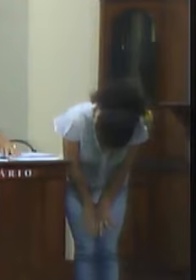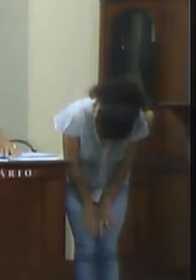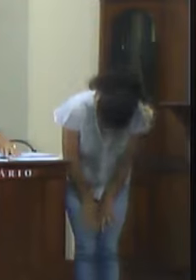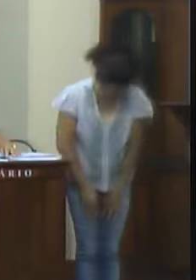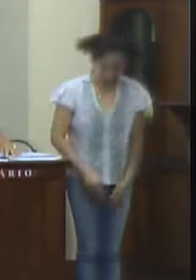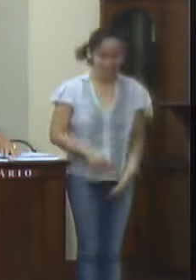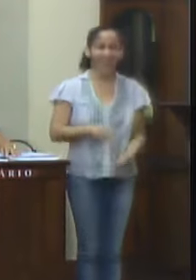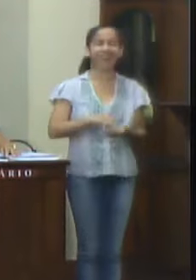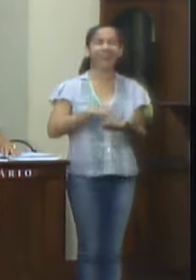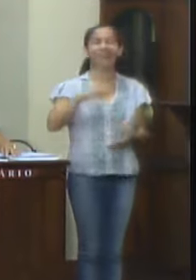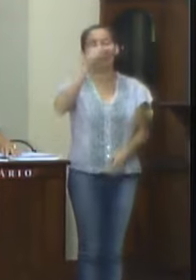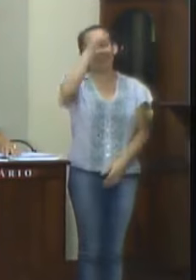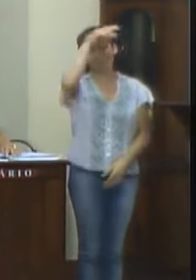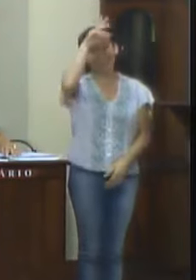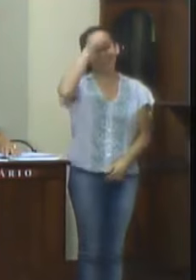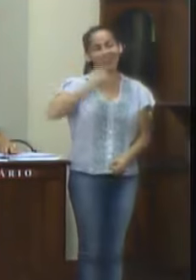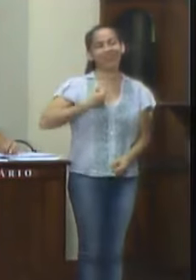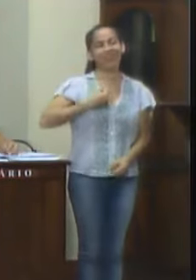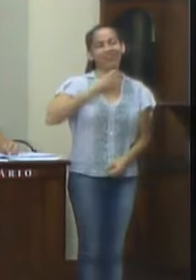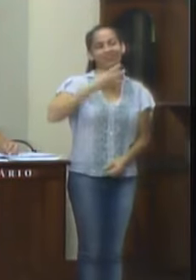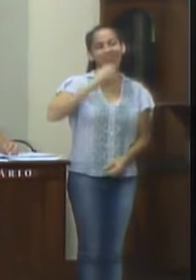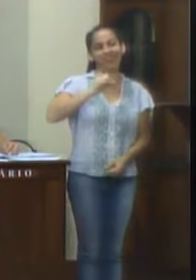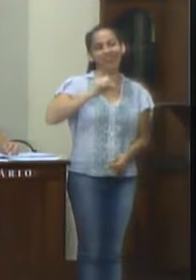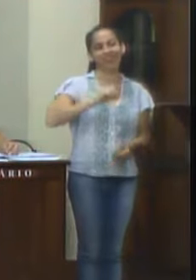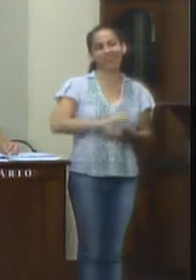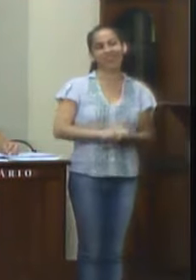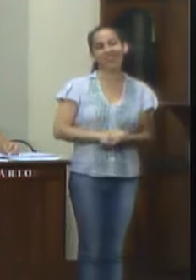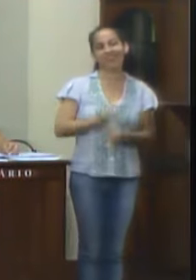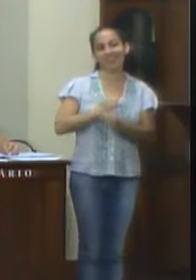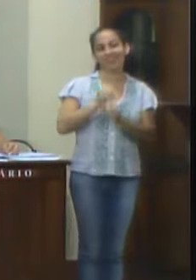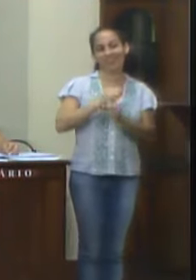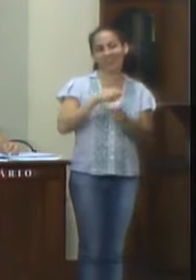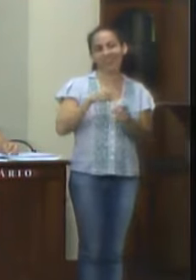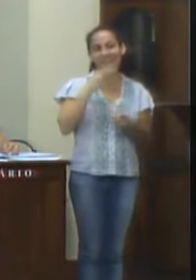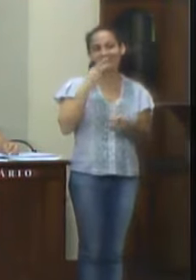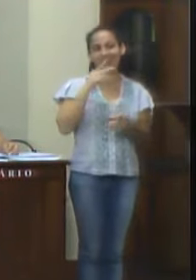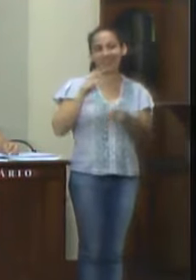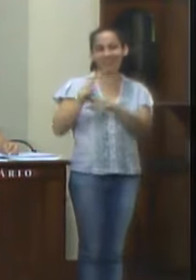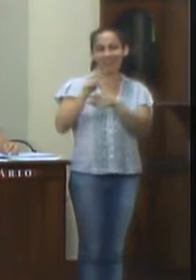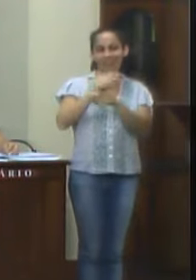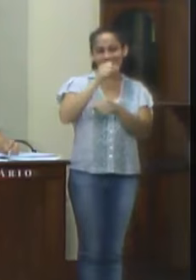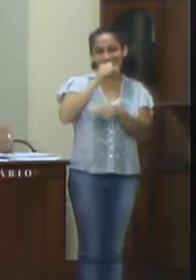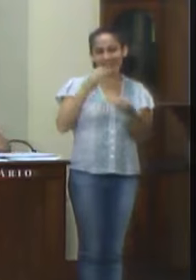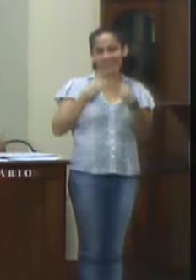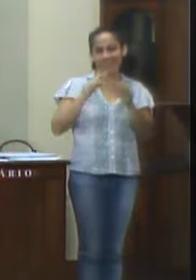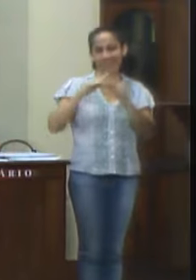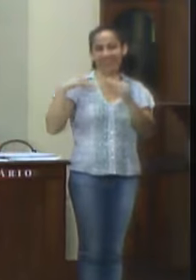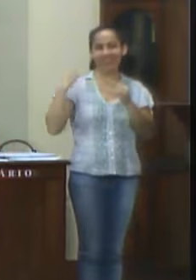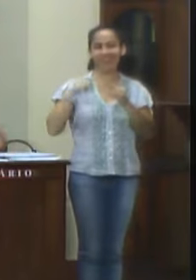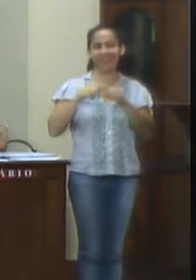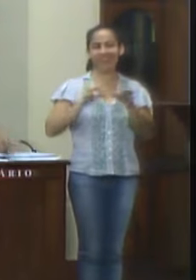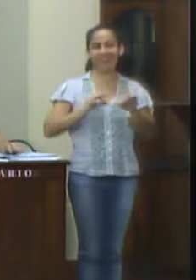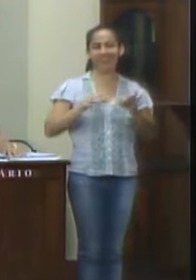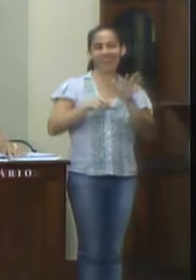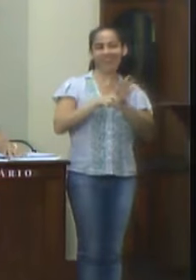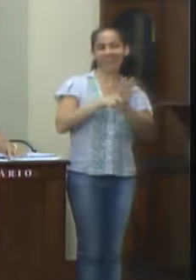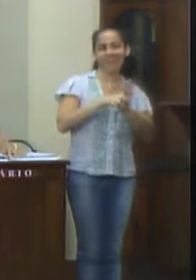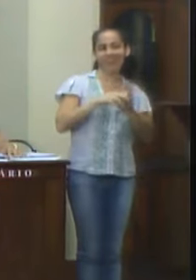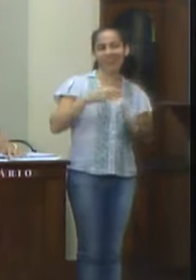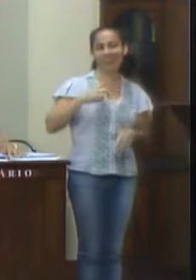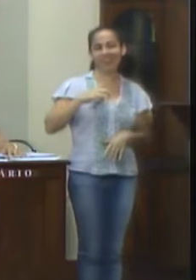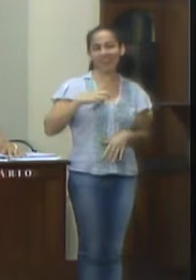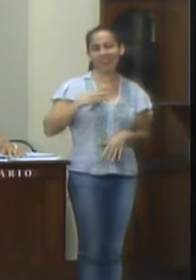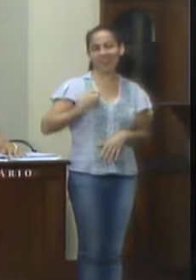Mensagem nº 39 de 2018, que submeteu a apreciação do Poder Legislativo, projeto de lei ordinária nº 87 de